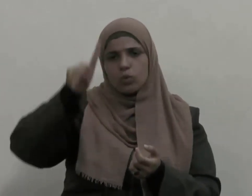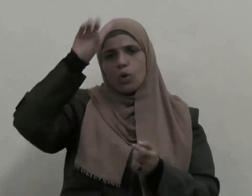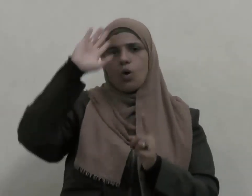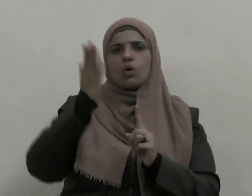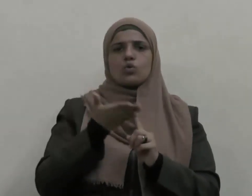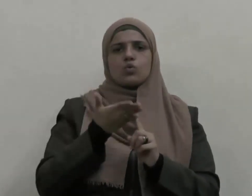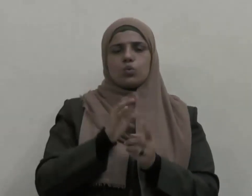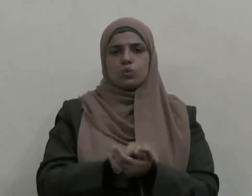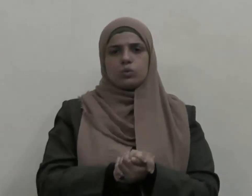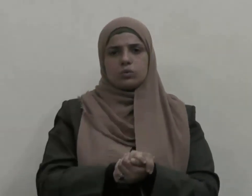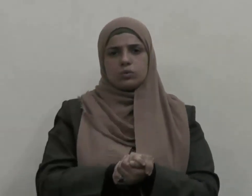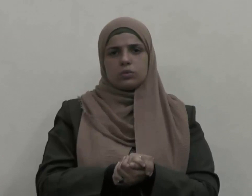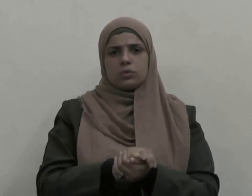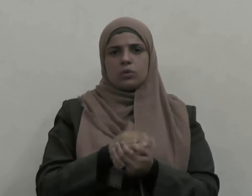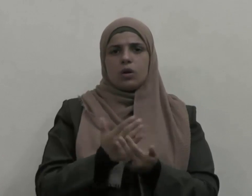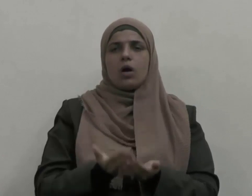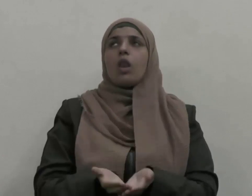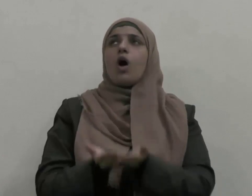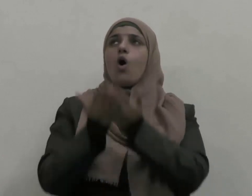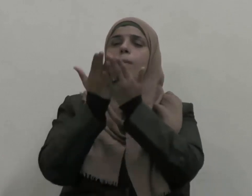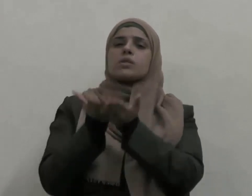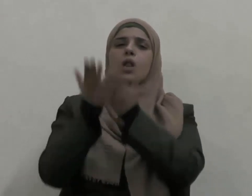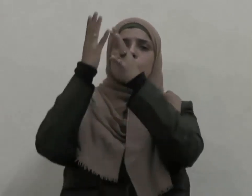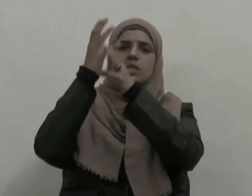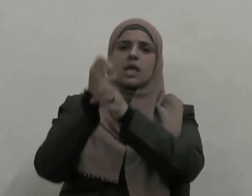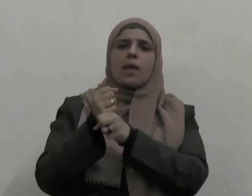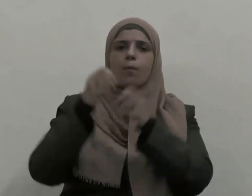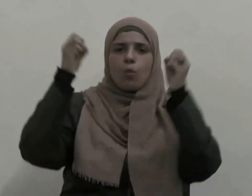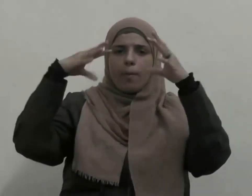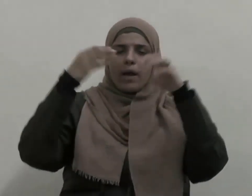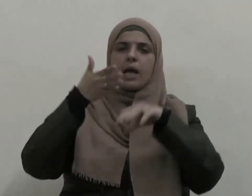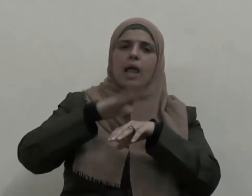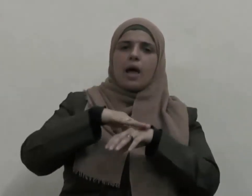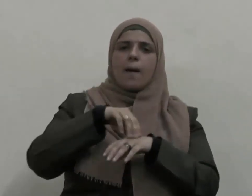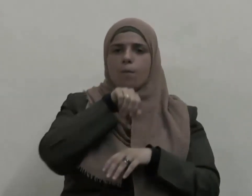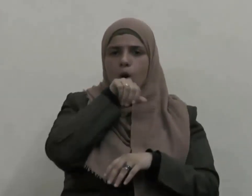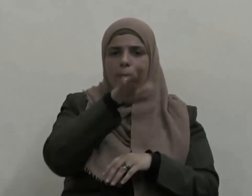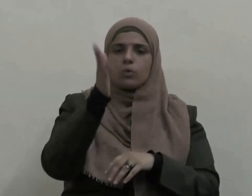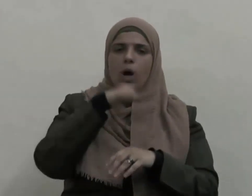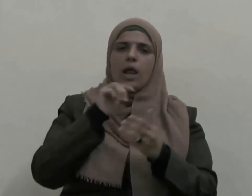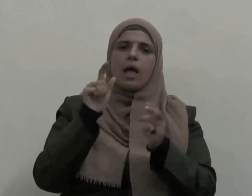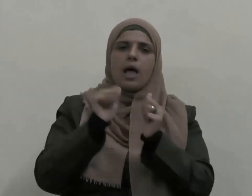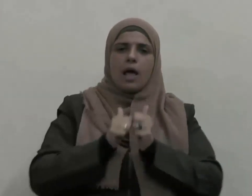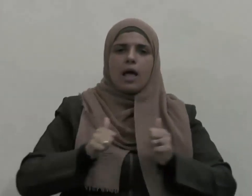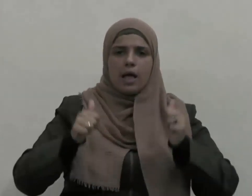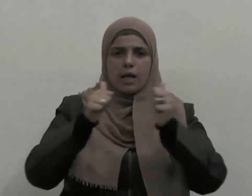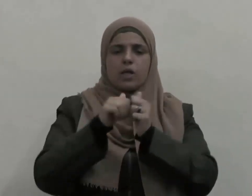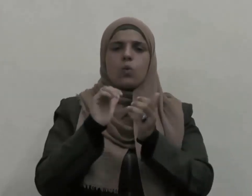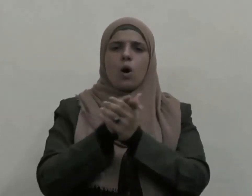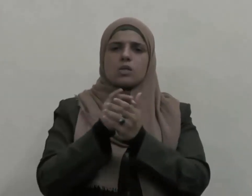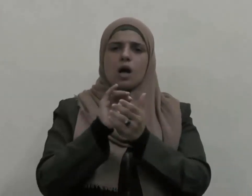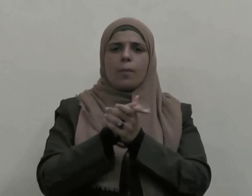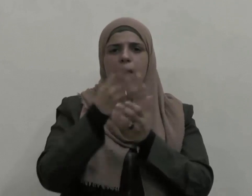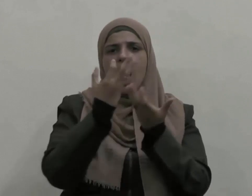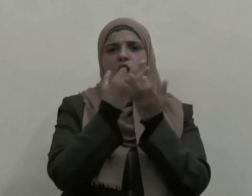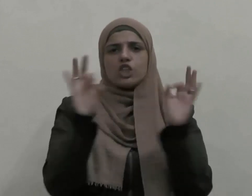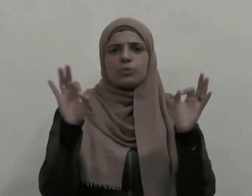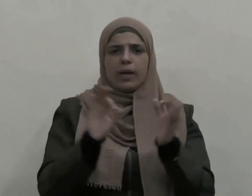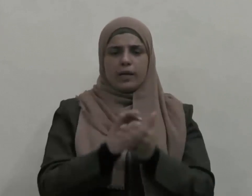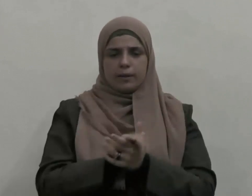اللهم صل وسلم وبارك عليه وعلى آله وصحبه أجمعين إخوة الإسلام